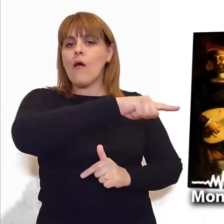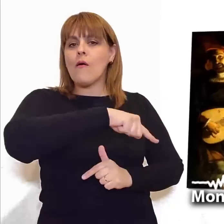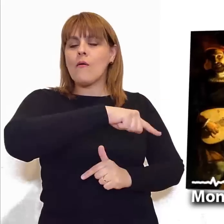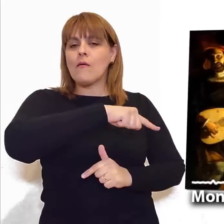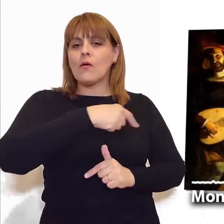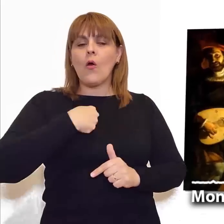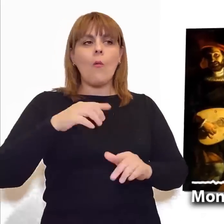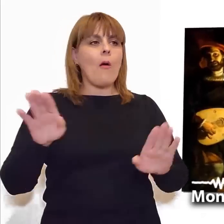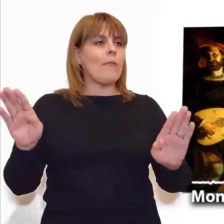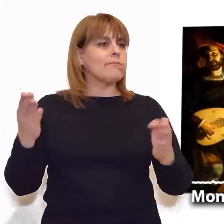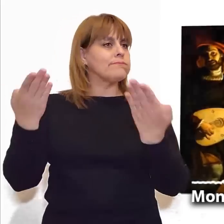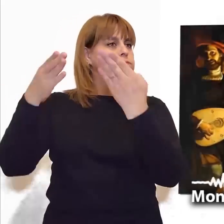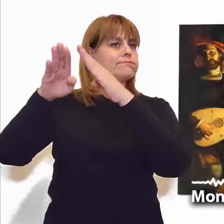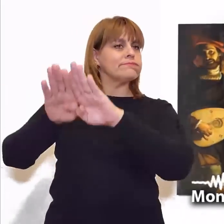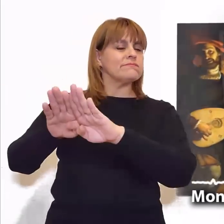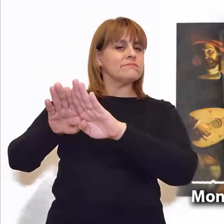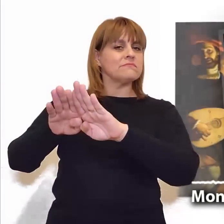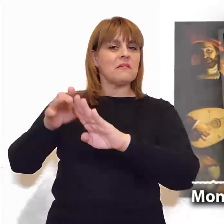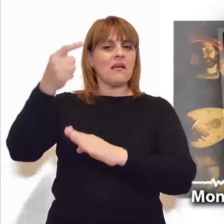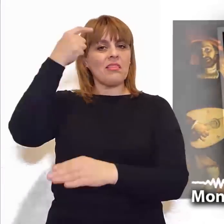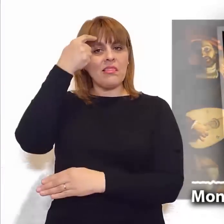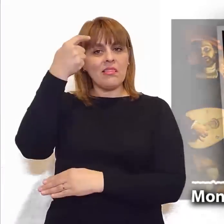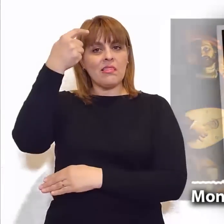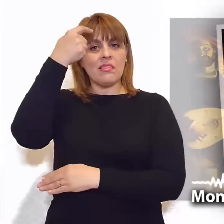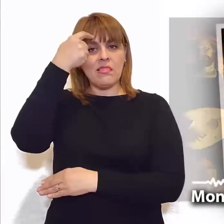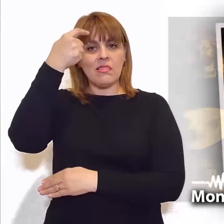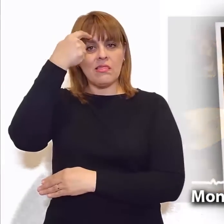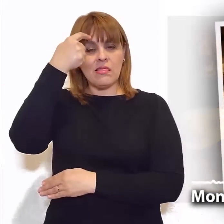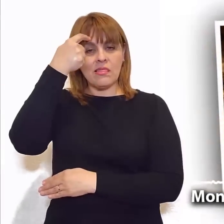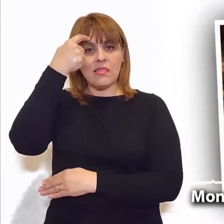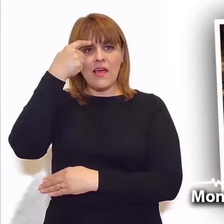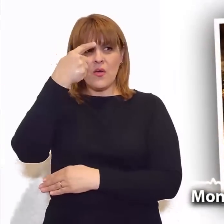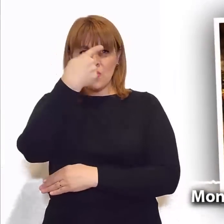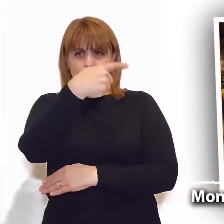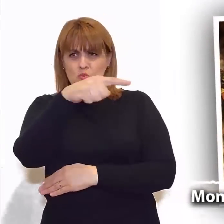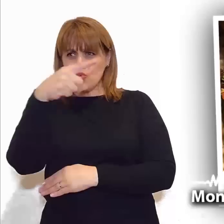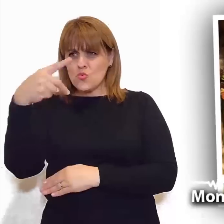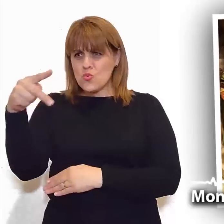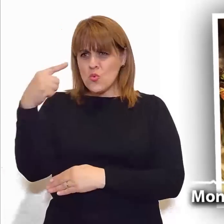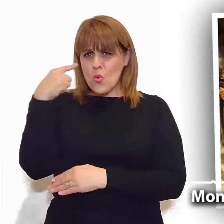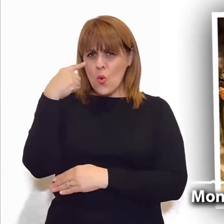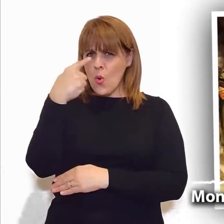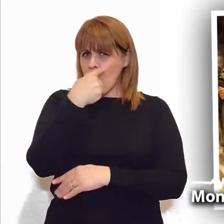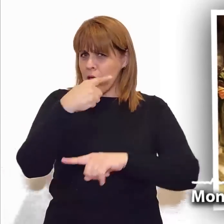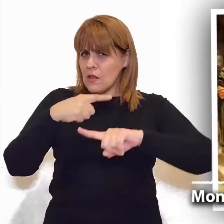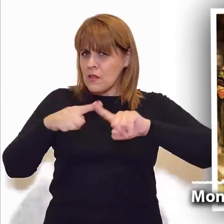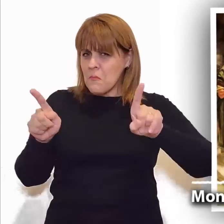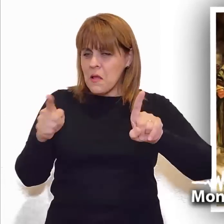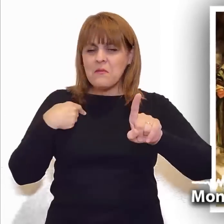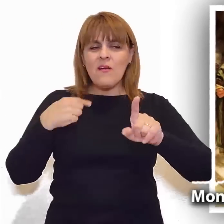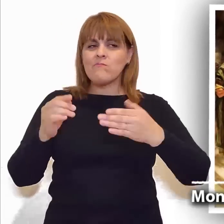parar a las arcas del imperio romano. Los frutos de la tierra prometida lejos de alimentar al pueblo escogido,